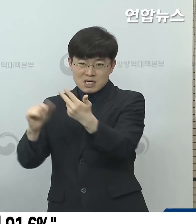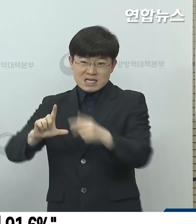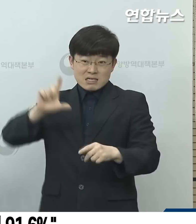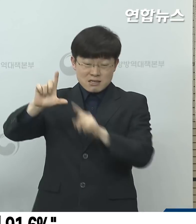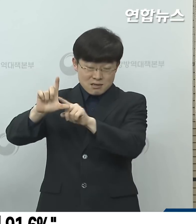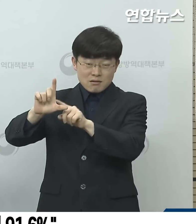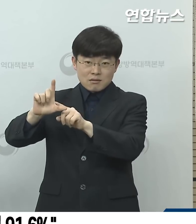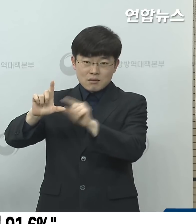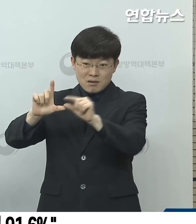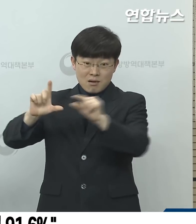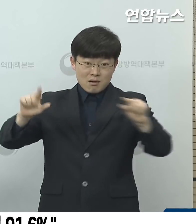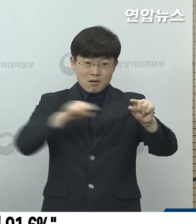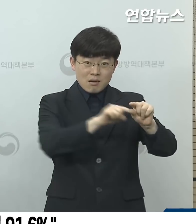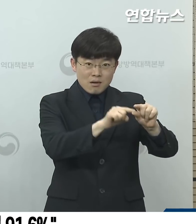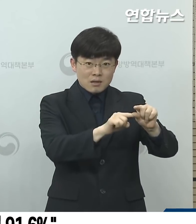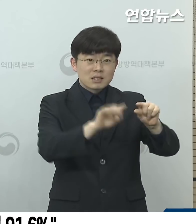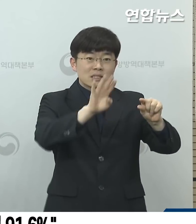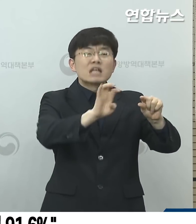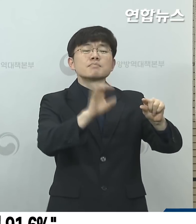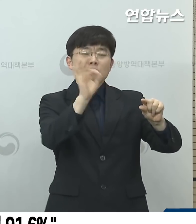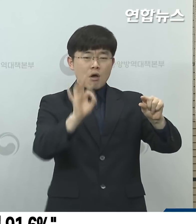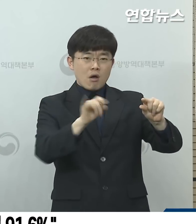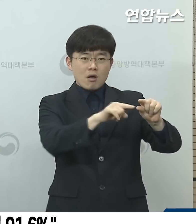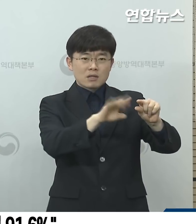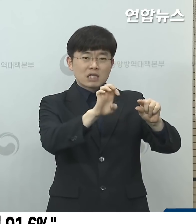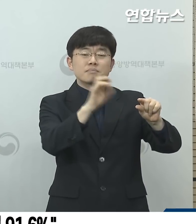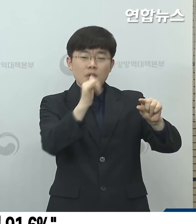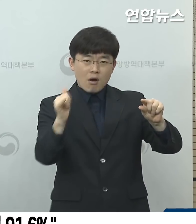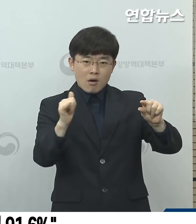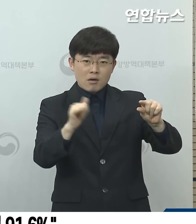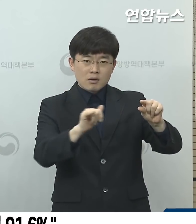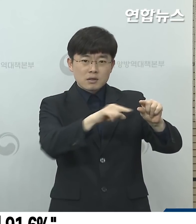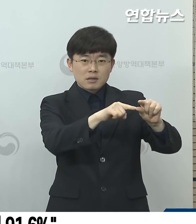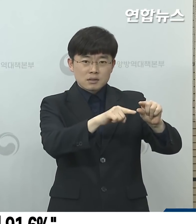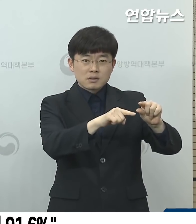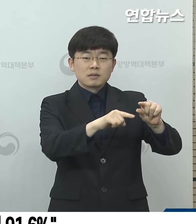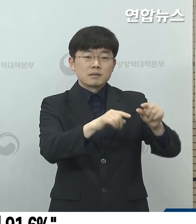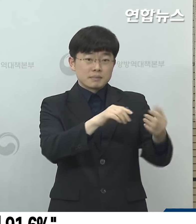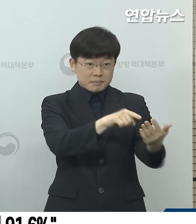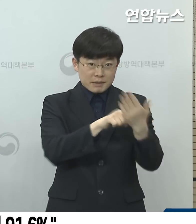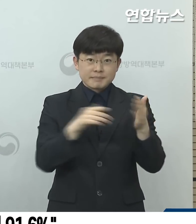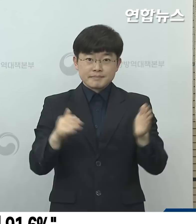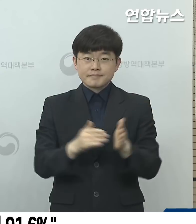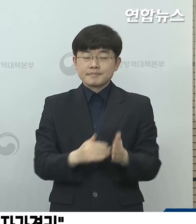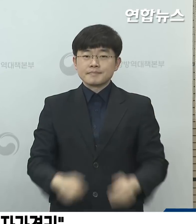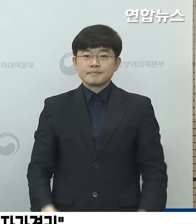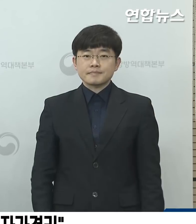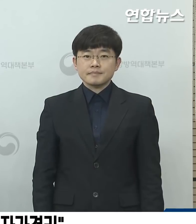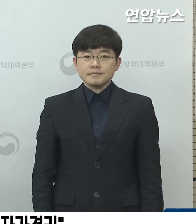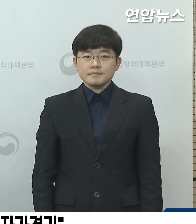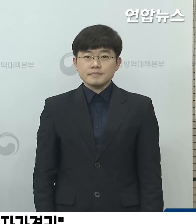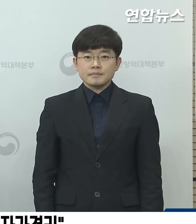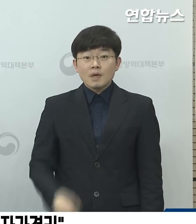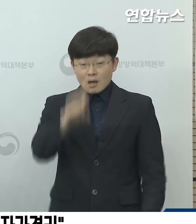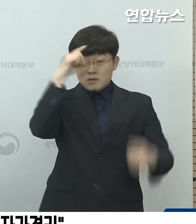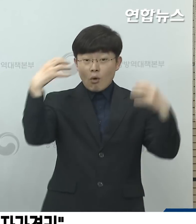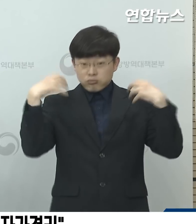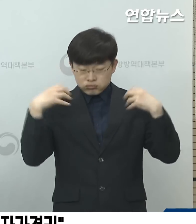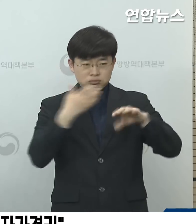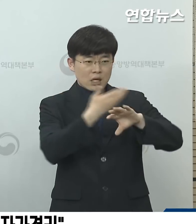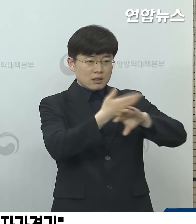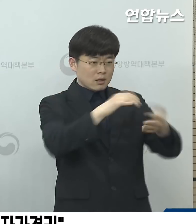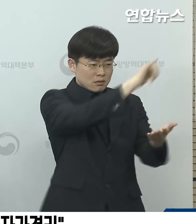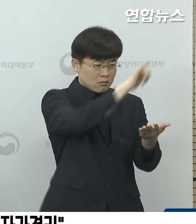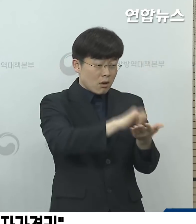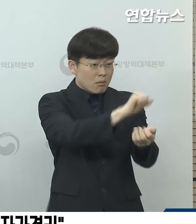%고 외국인은 총 40명으로 8.4%의 비율을 차지하고 있습니다. 정부는 해외 유입 환자가